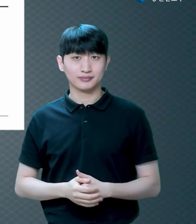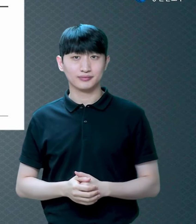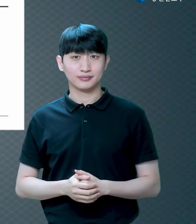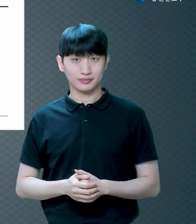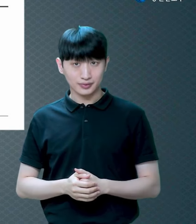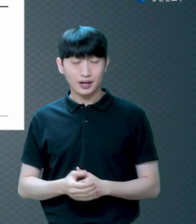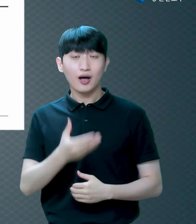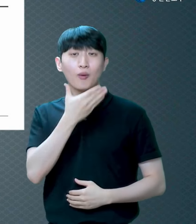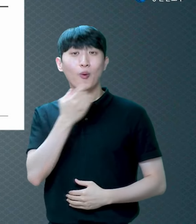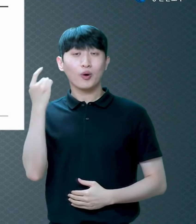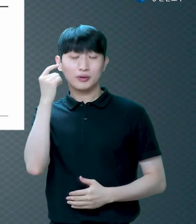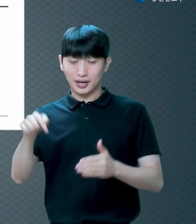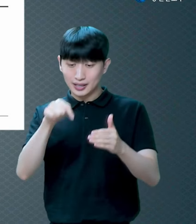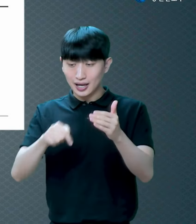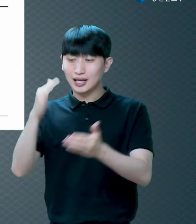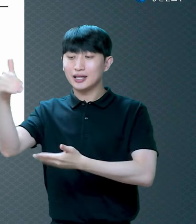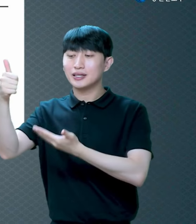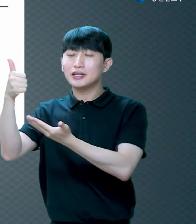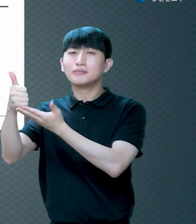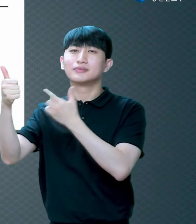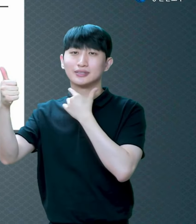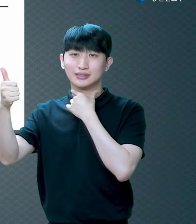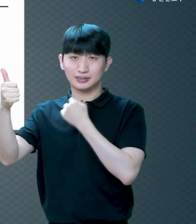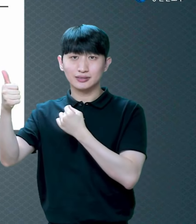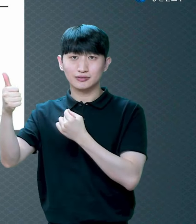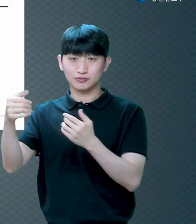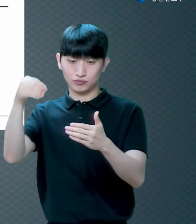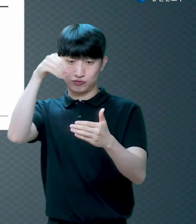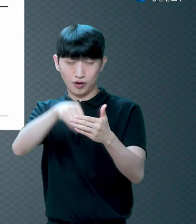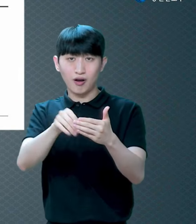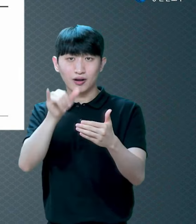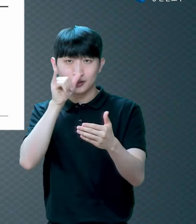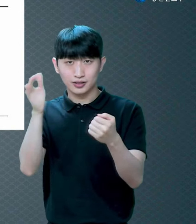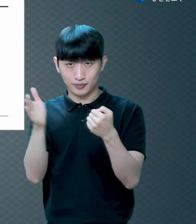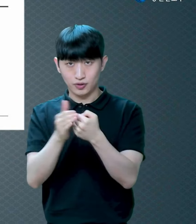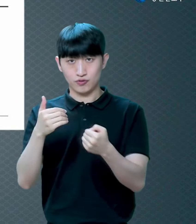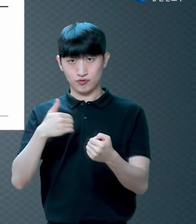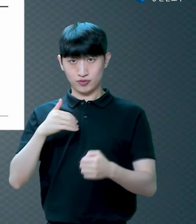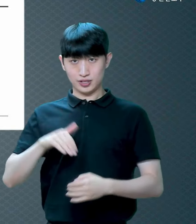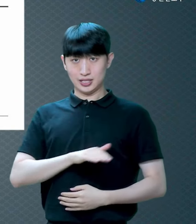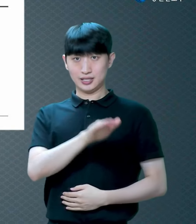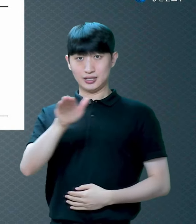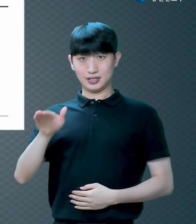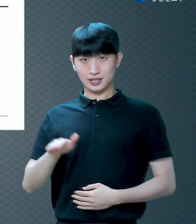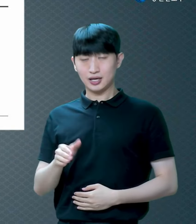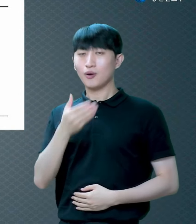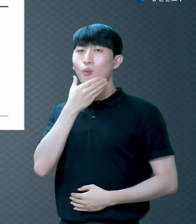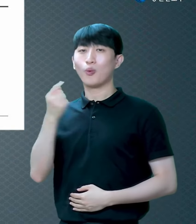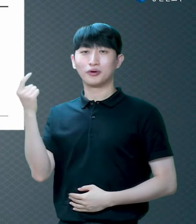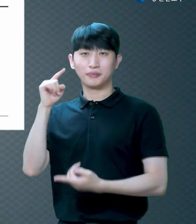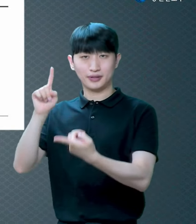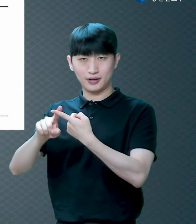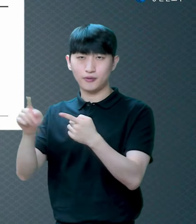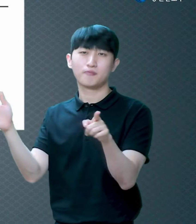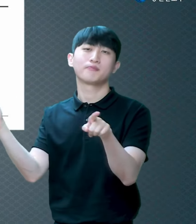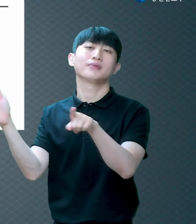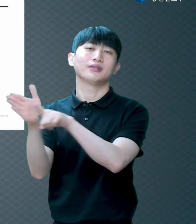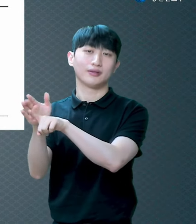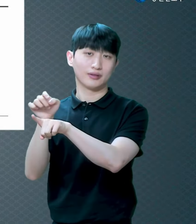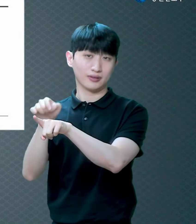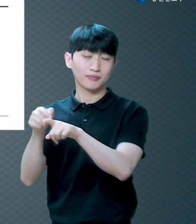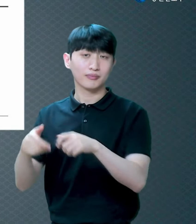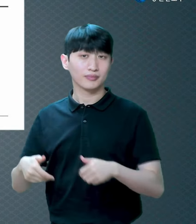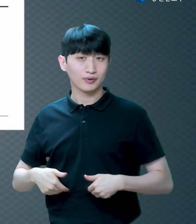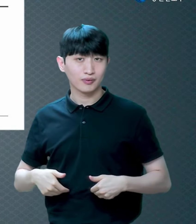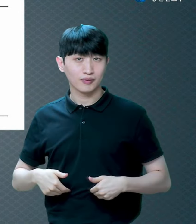때문에 우리가 뭘 믿어야 되냐 보금을 믿어야 된다 그 말이에요 그러면 보금이